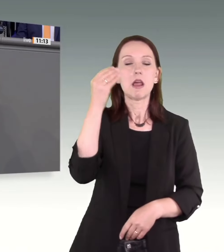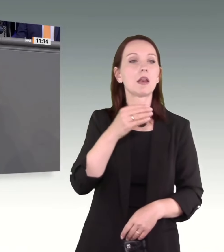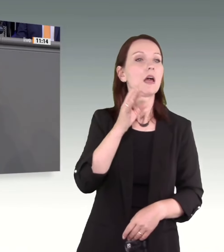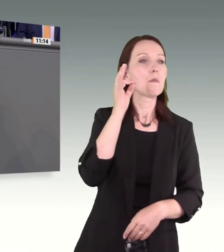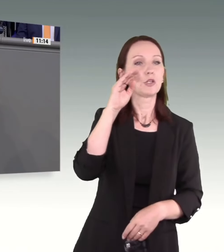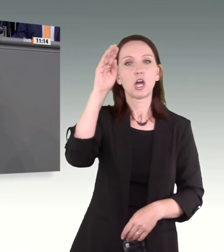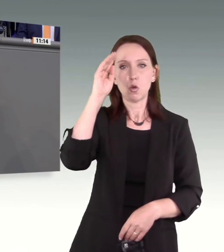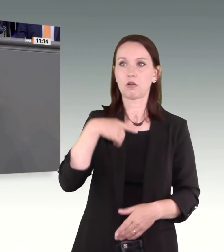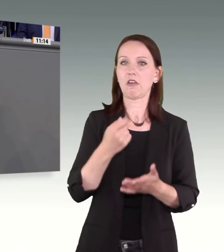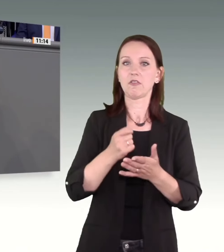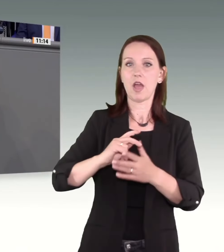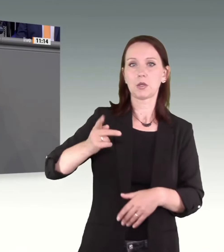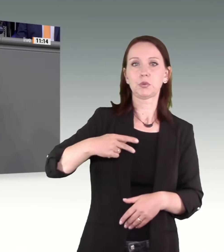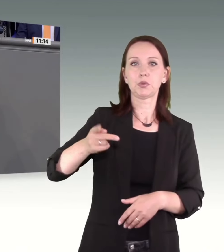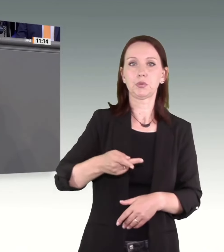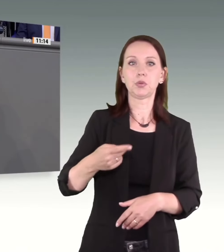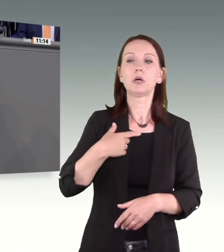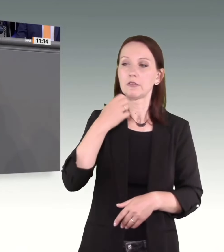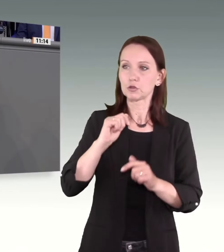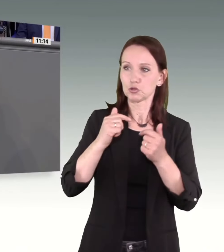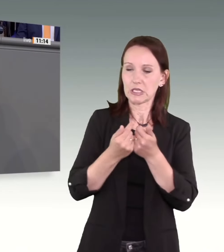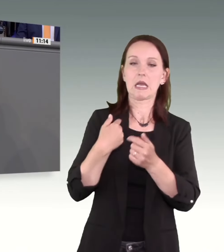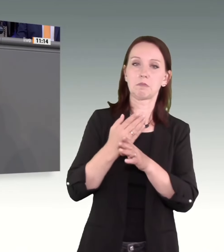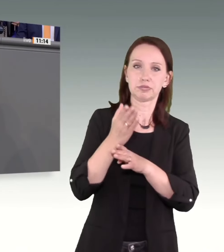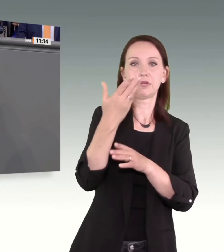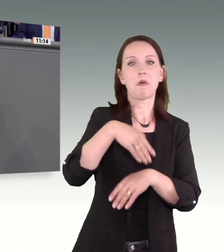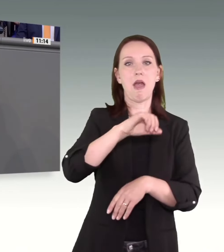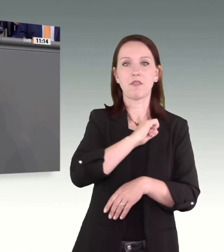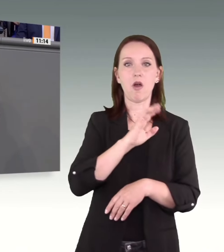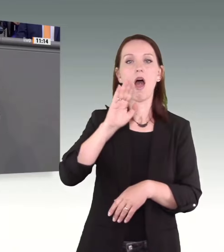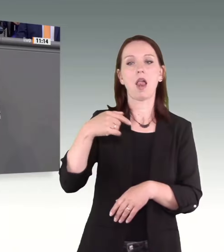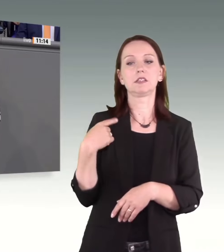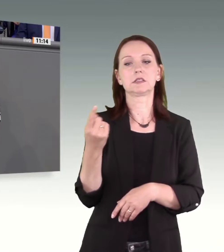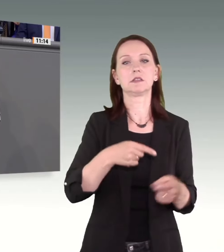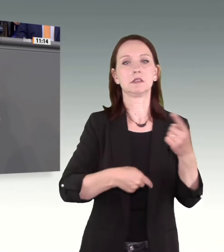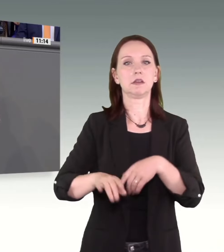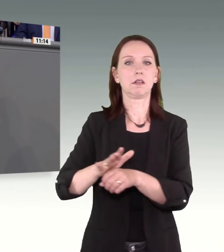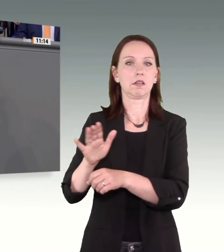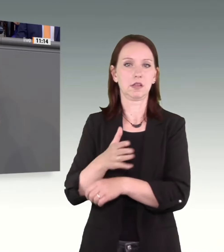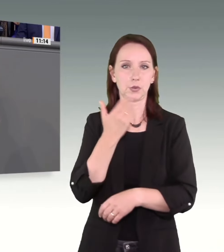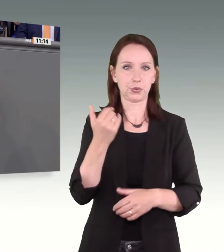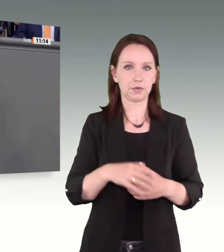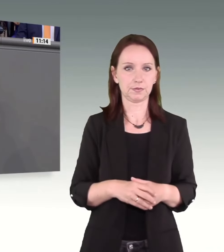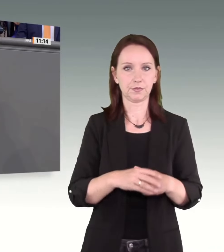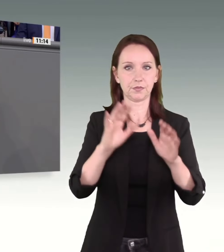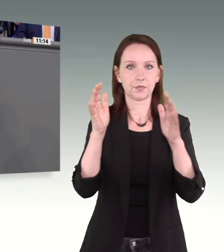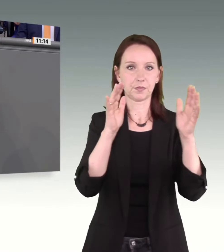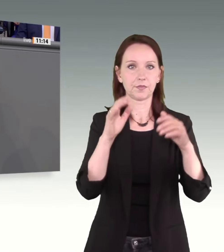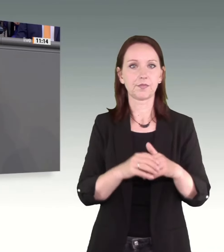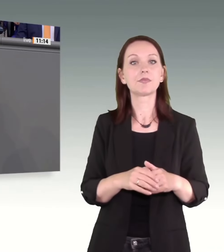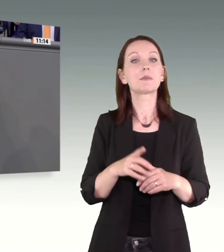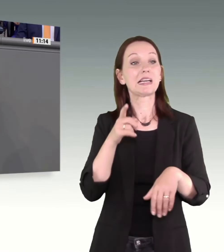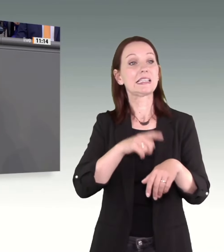anstatt sich gegenseitig unterzubuttern. In unsicheren Zeiten klammern sich Menschen an tradierte